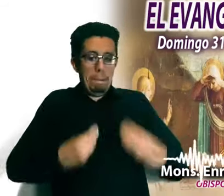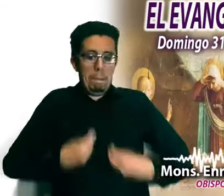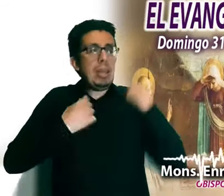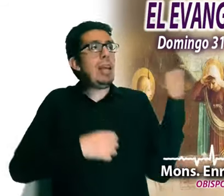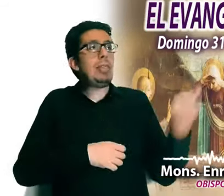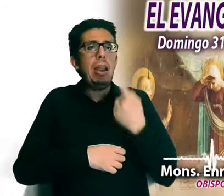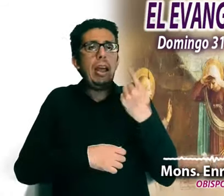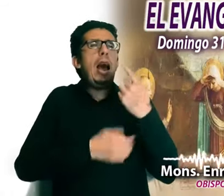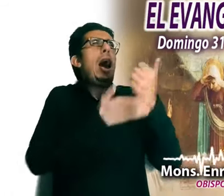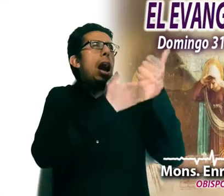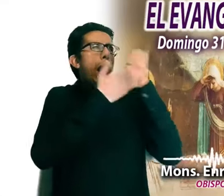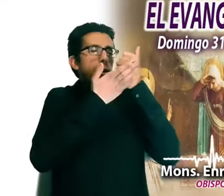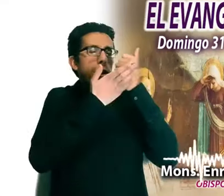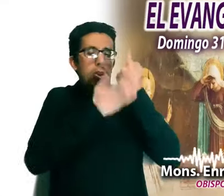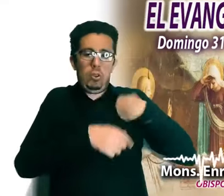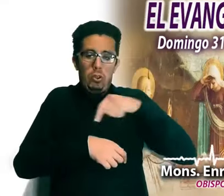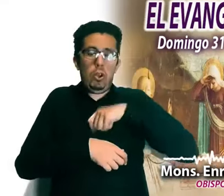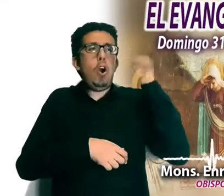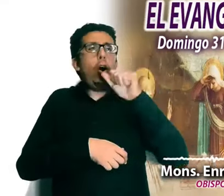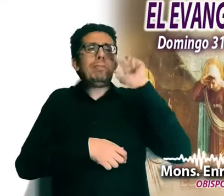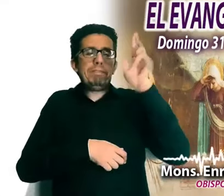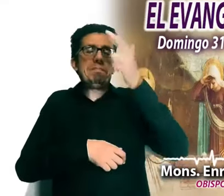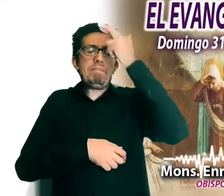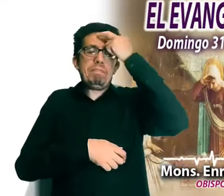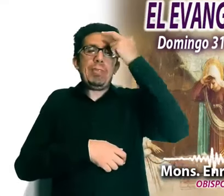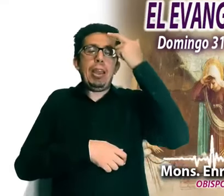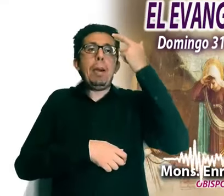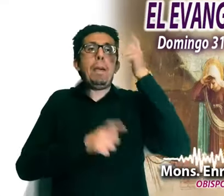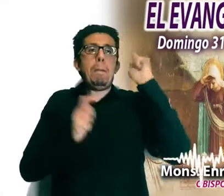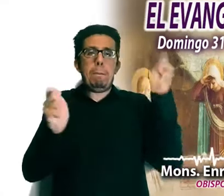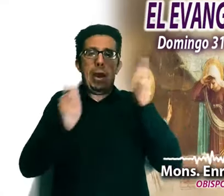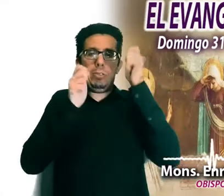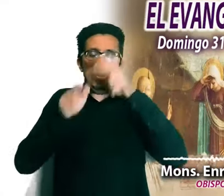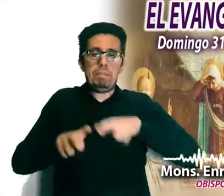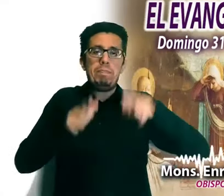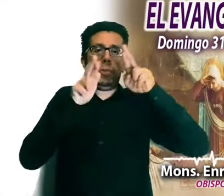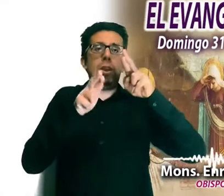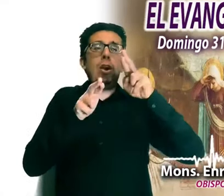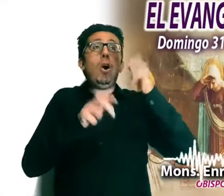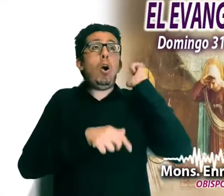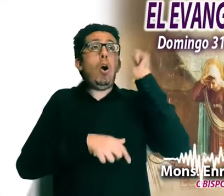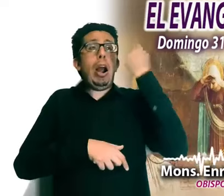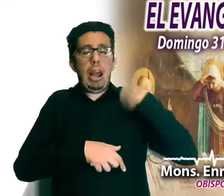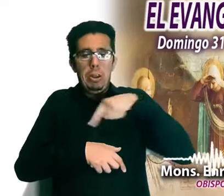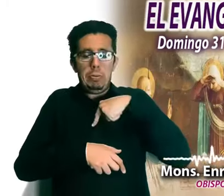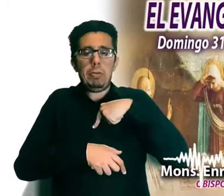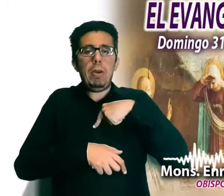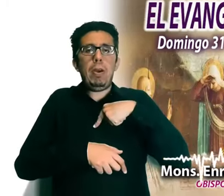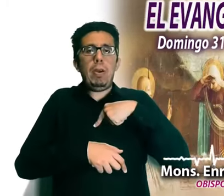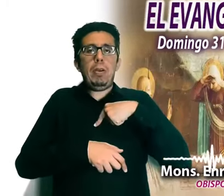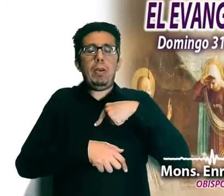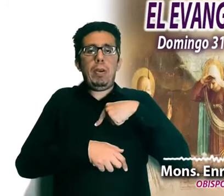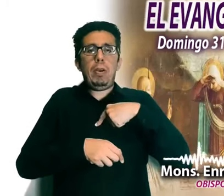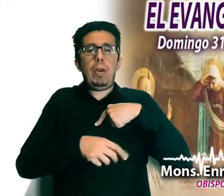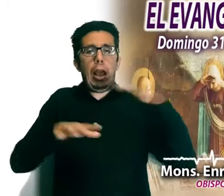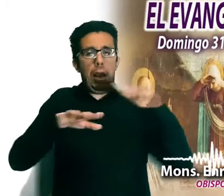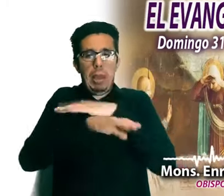concede a quienes celebramos hoy la Pascua de resurrección, resucitar también a una nueva vida, renovados por